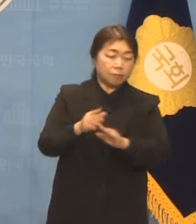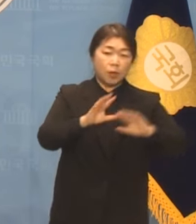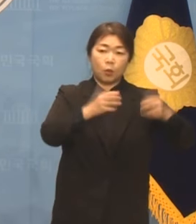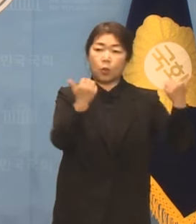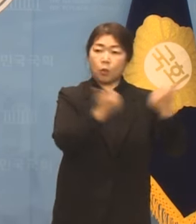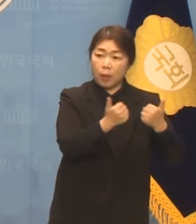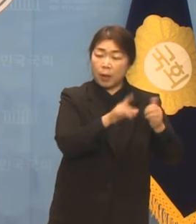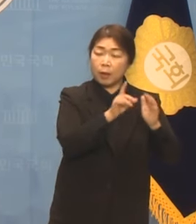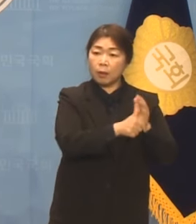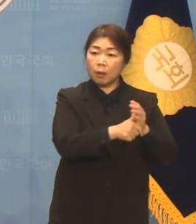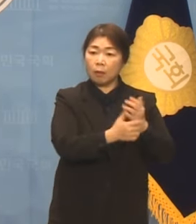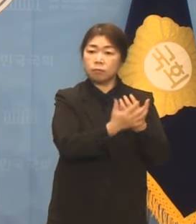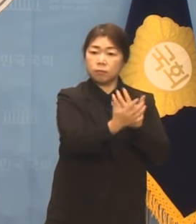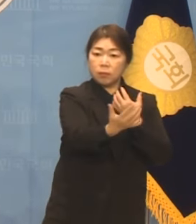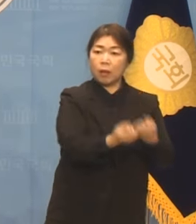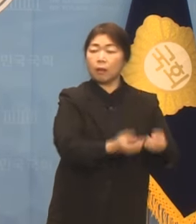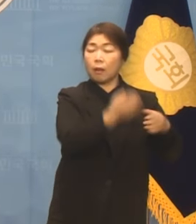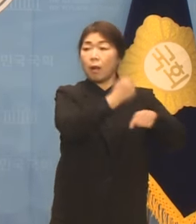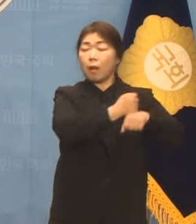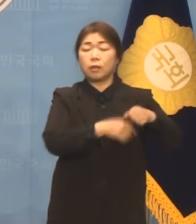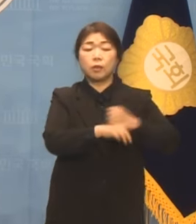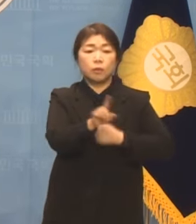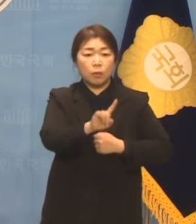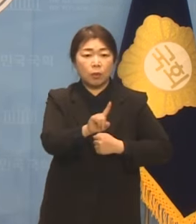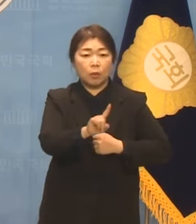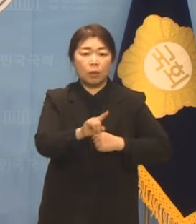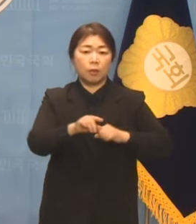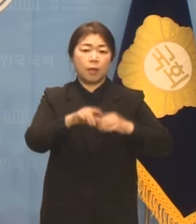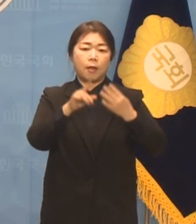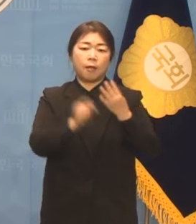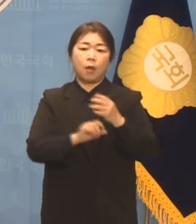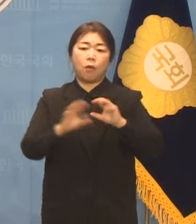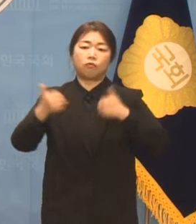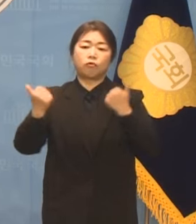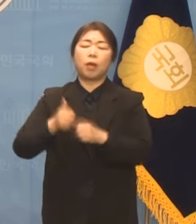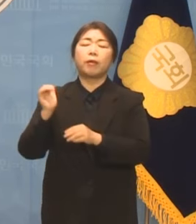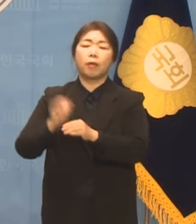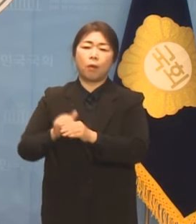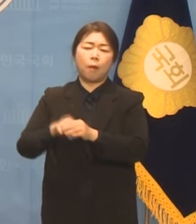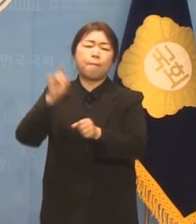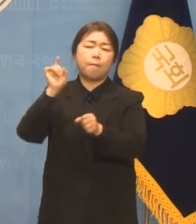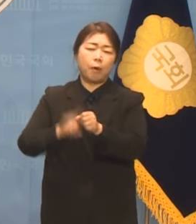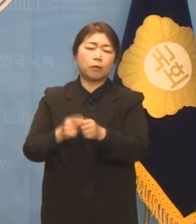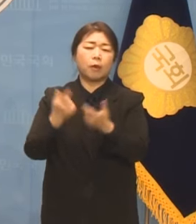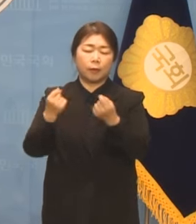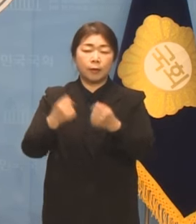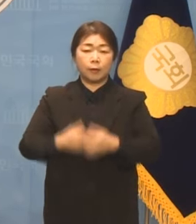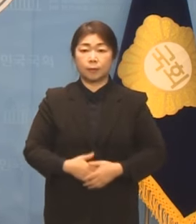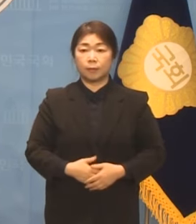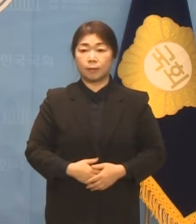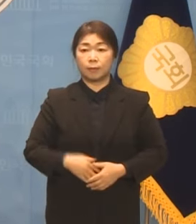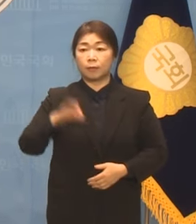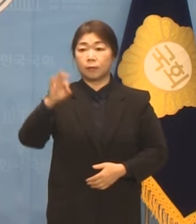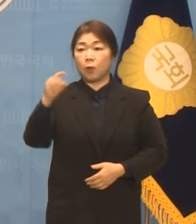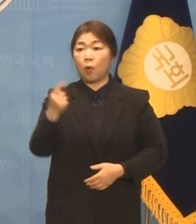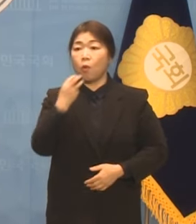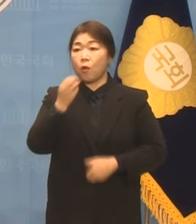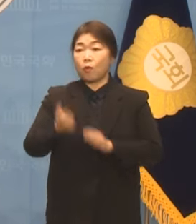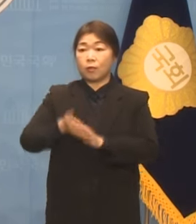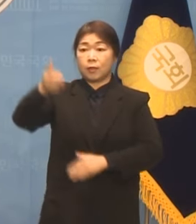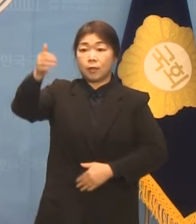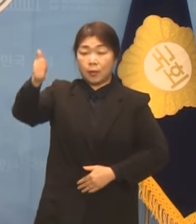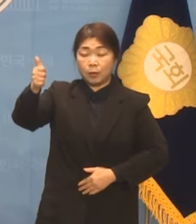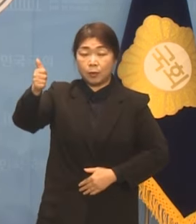총선을 겨냥한 행보입니다. 오세훈 서울시장도 지난 1일 국민의힘